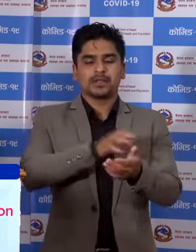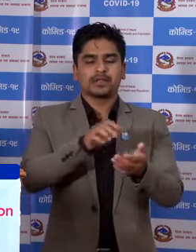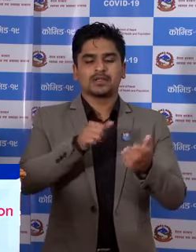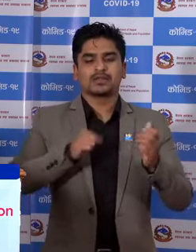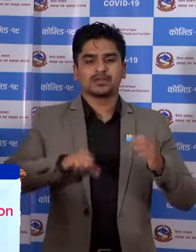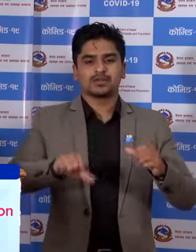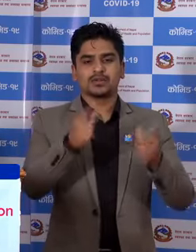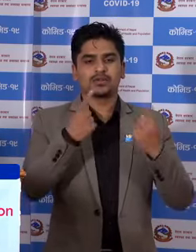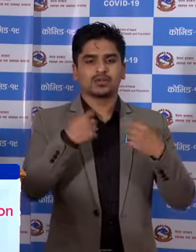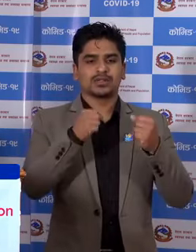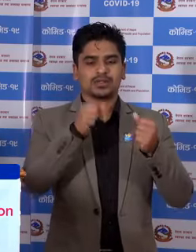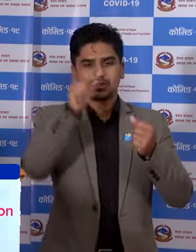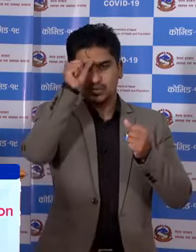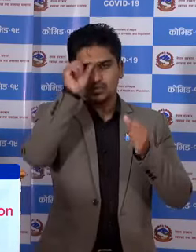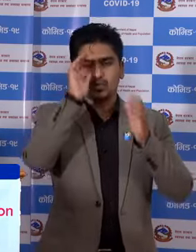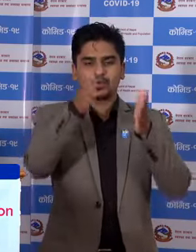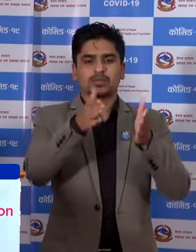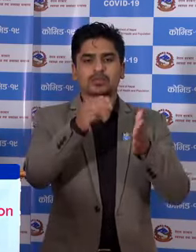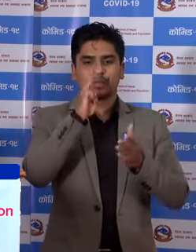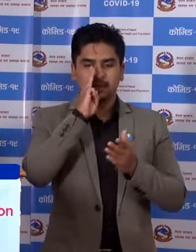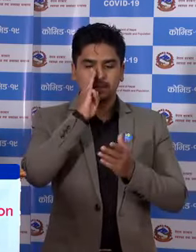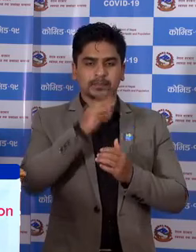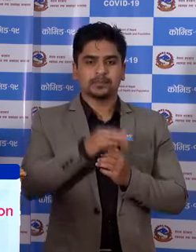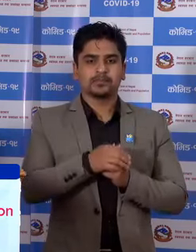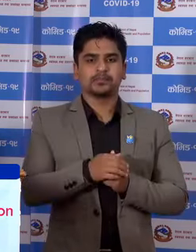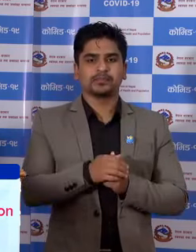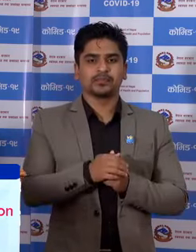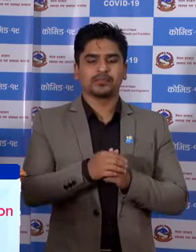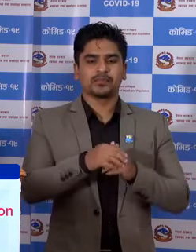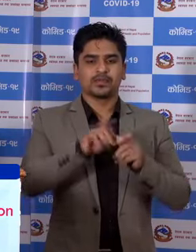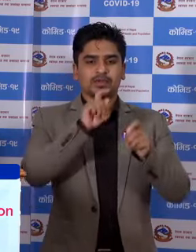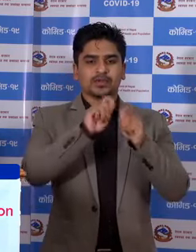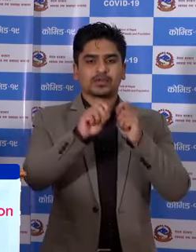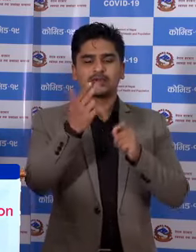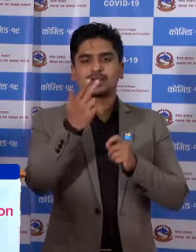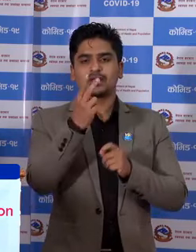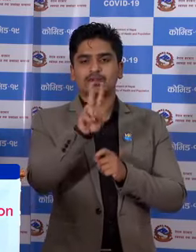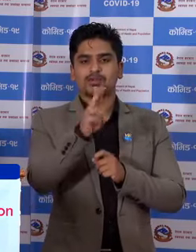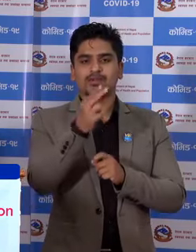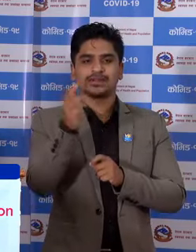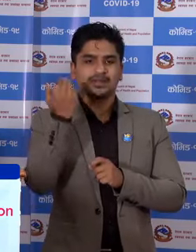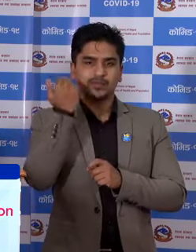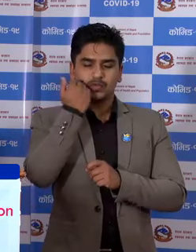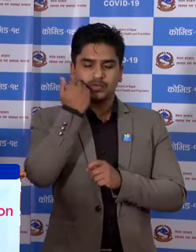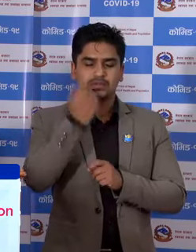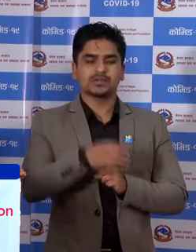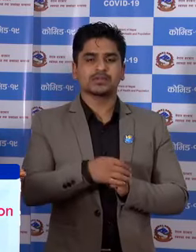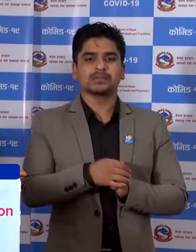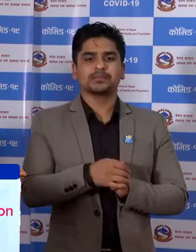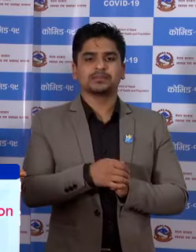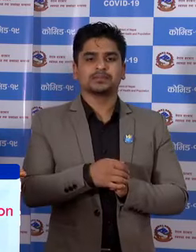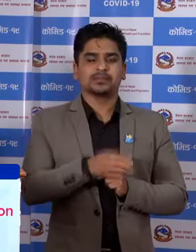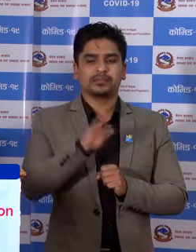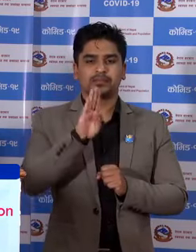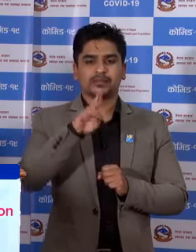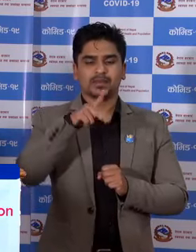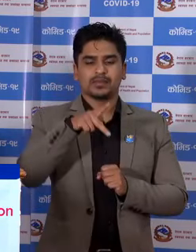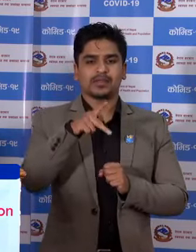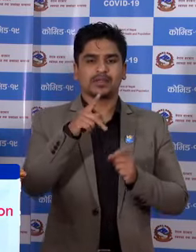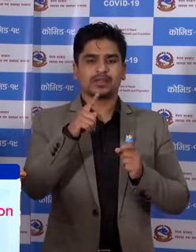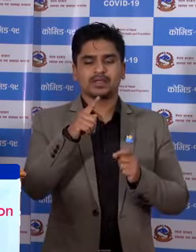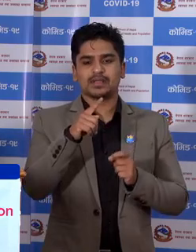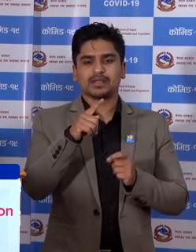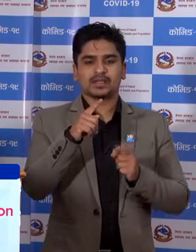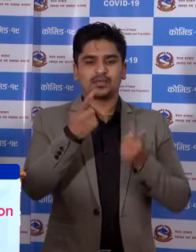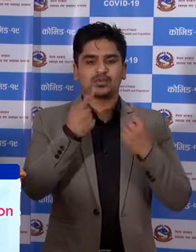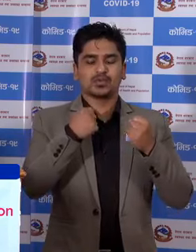जनस्वास्त प्रयोक्षाला जनुकपुर्मा सरलाही को दुई जना पुरूस बीपी कोईराला स्वास्त